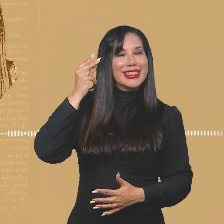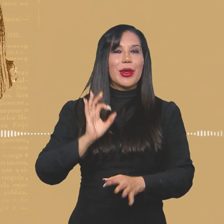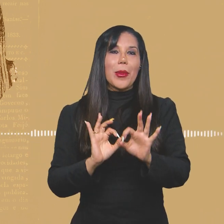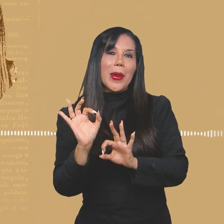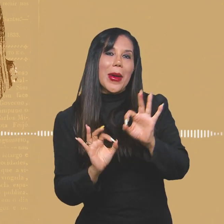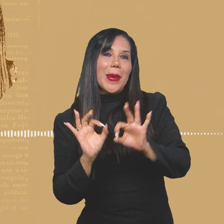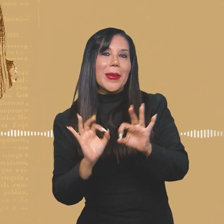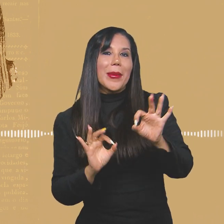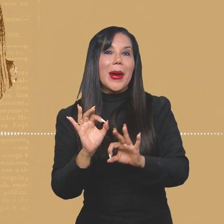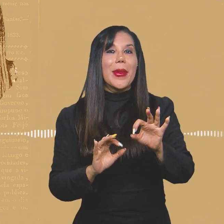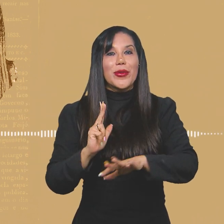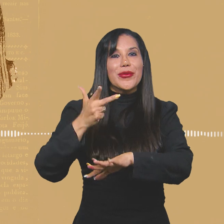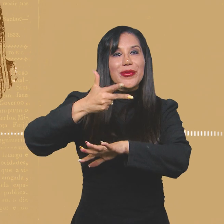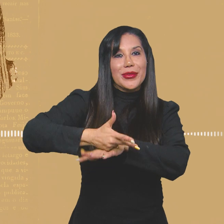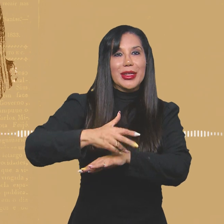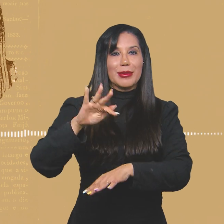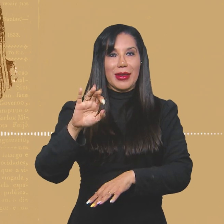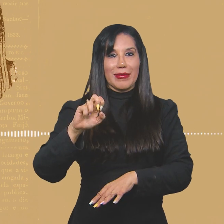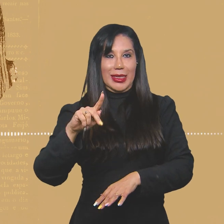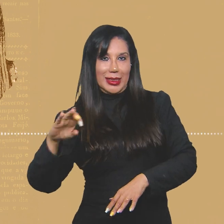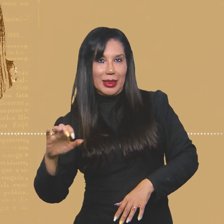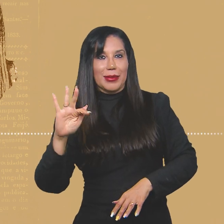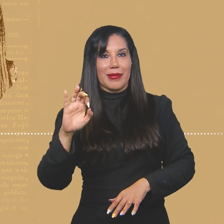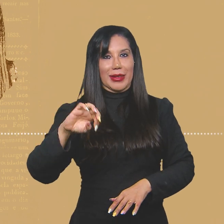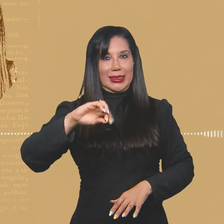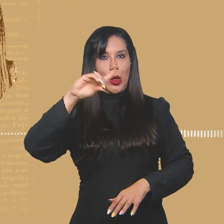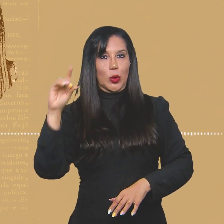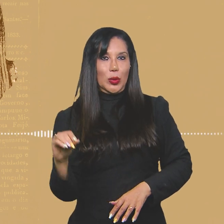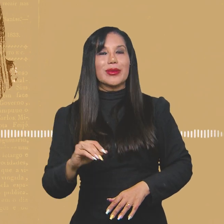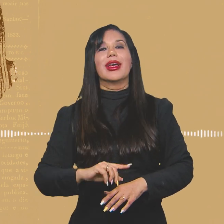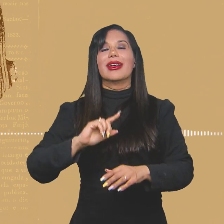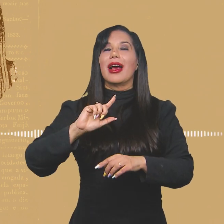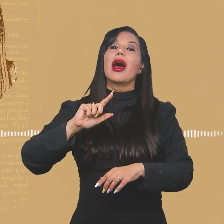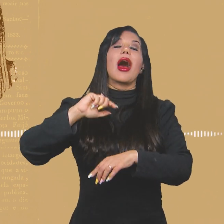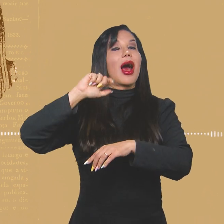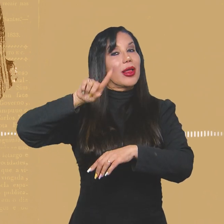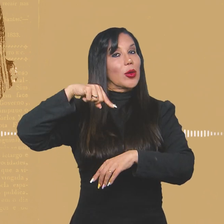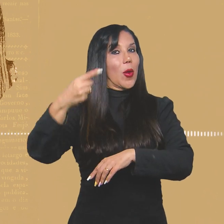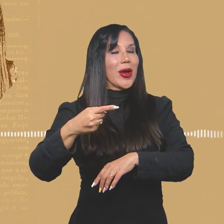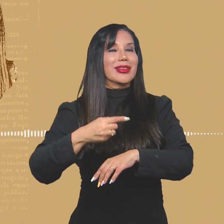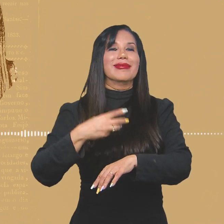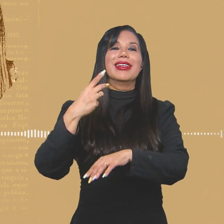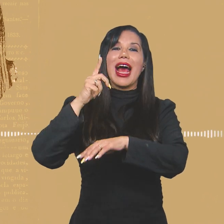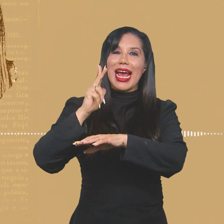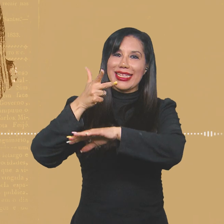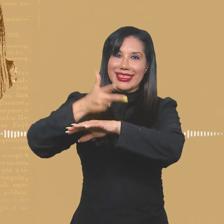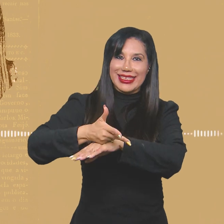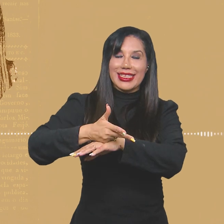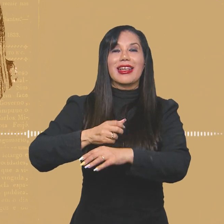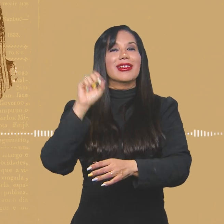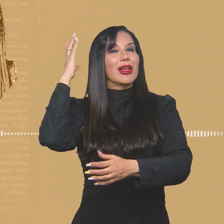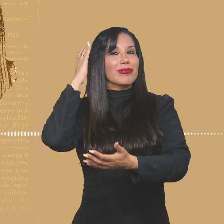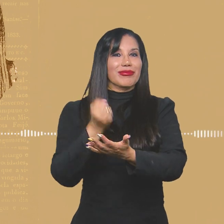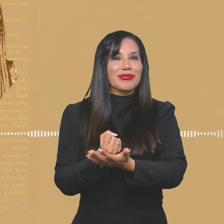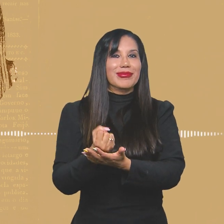Interpretação em libras, Cláudia Jacó. Montagem da versão em vídeo, Felipe Leite e Fernando Miranda. No próximo episódio de